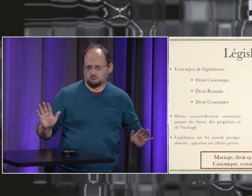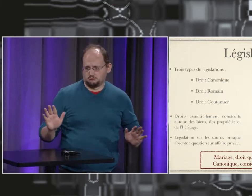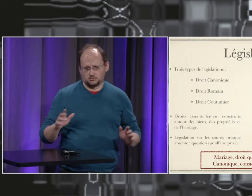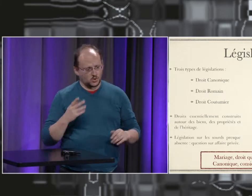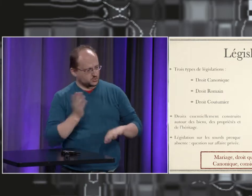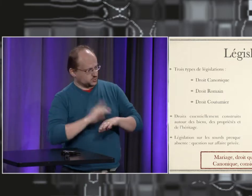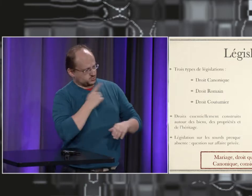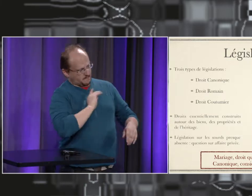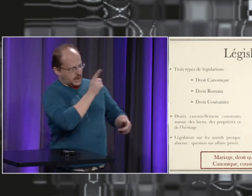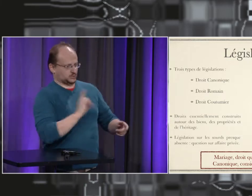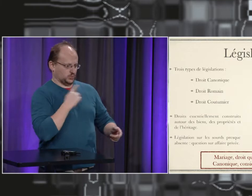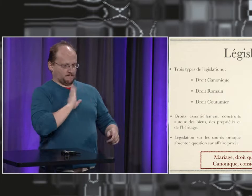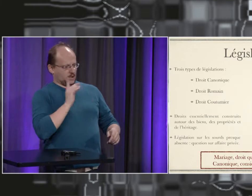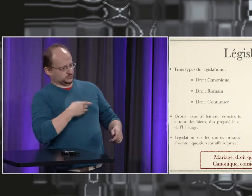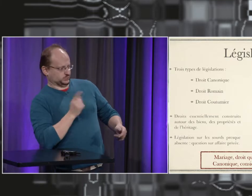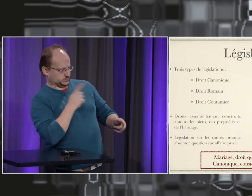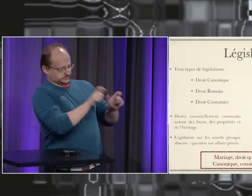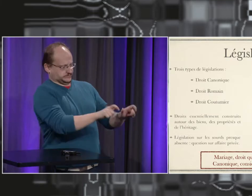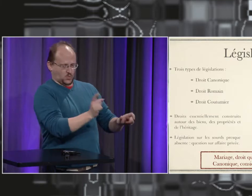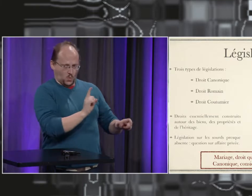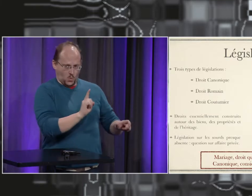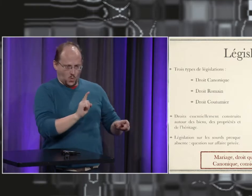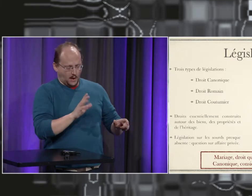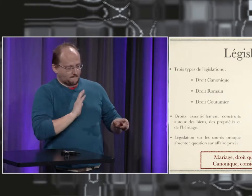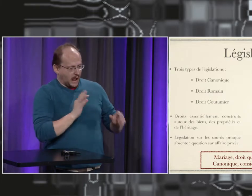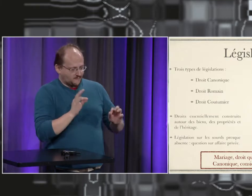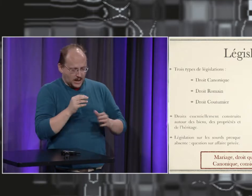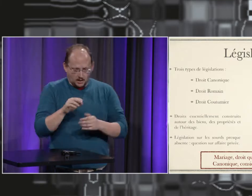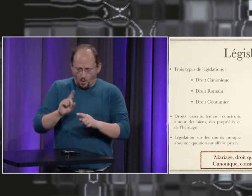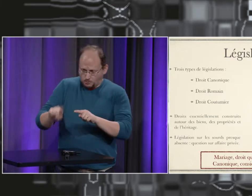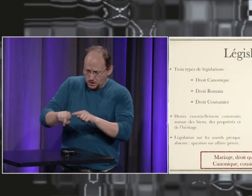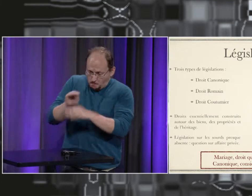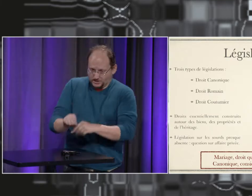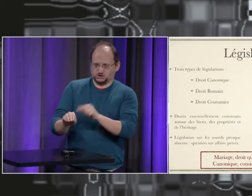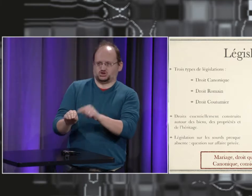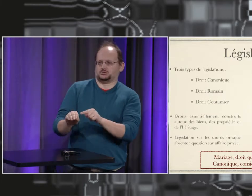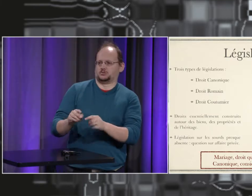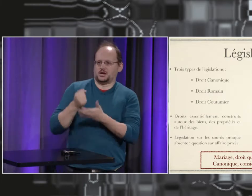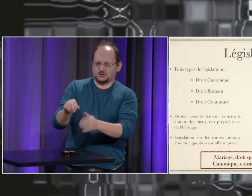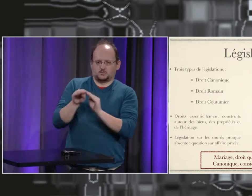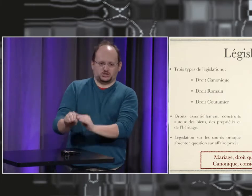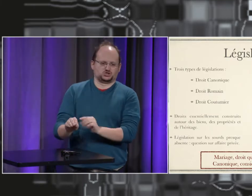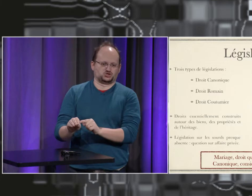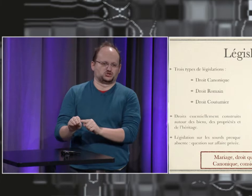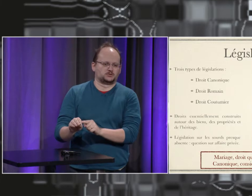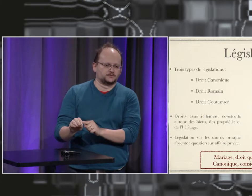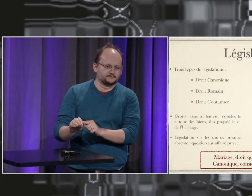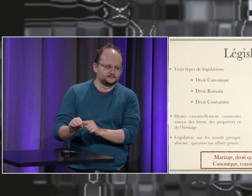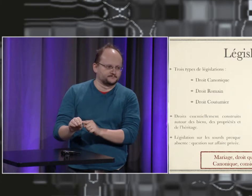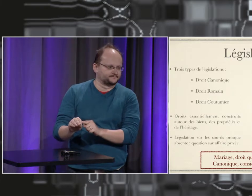c'était des situations privées où il n'y avait pas de contrôle particulier il n'y pas de règles particulières du fait qu'il soit saut c'était uniquement